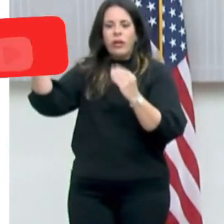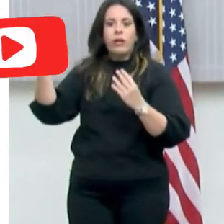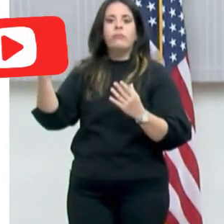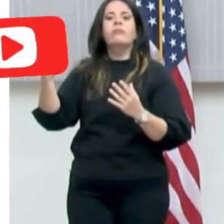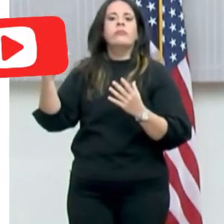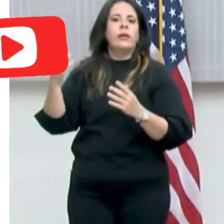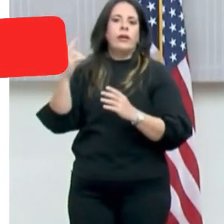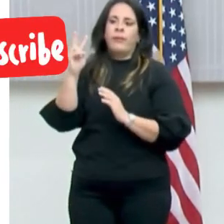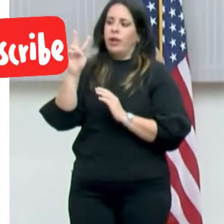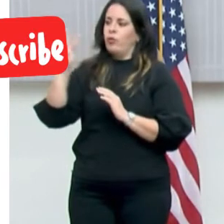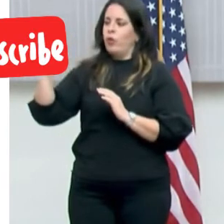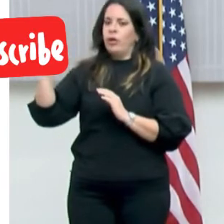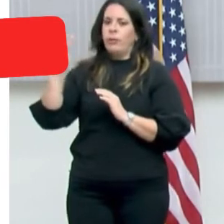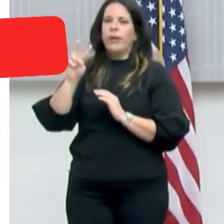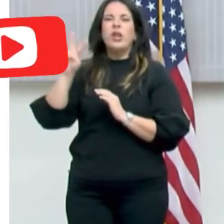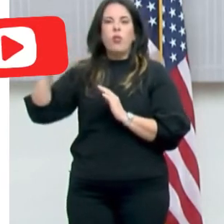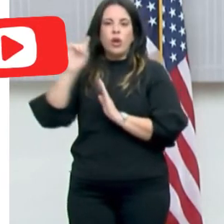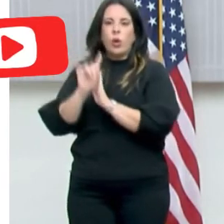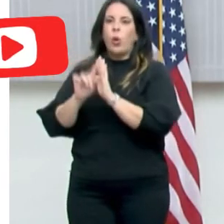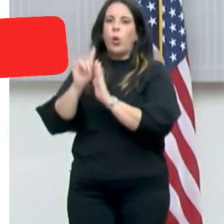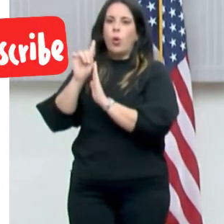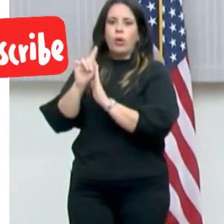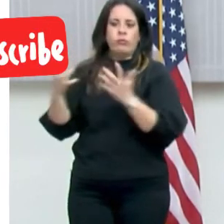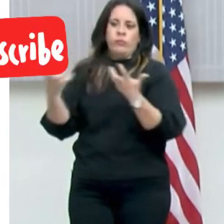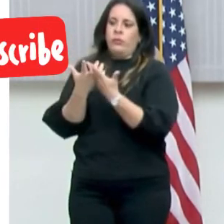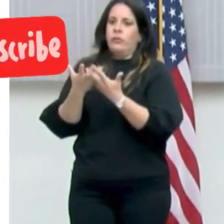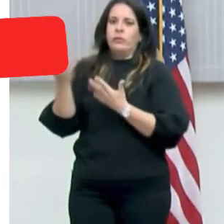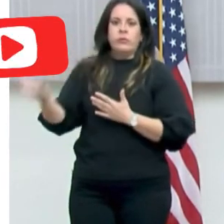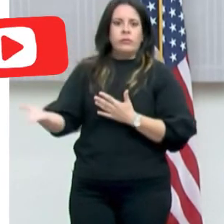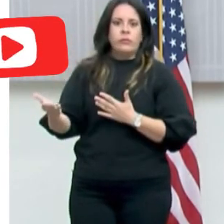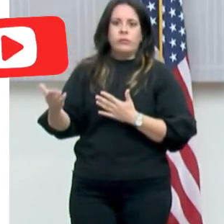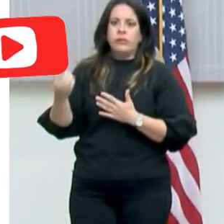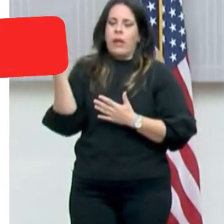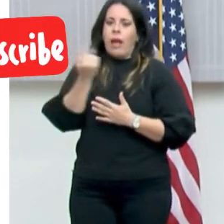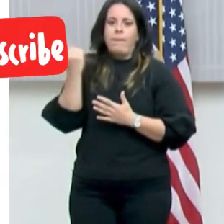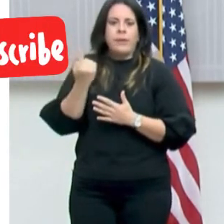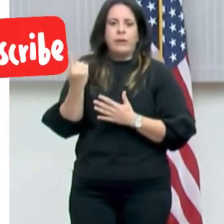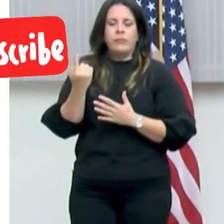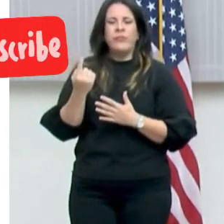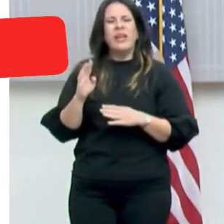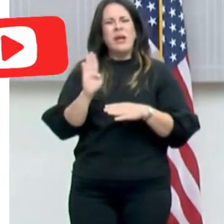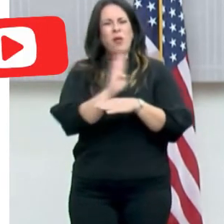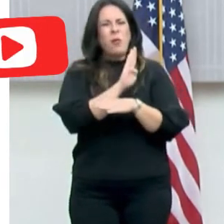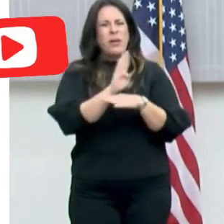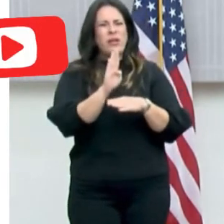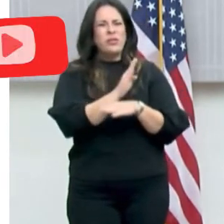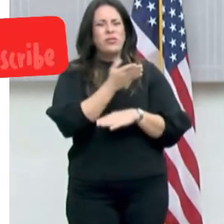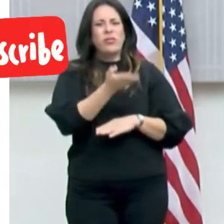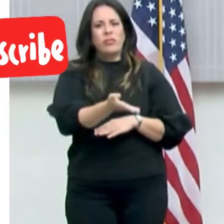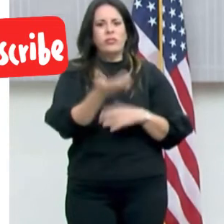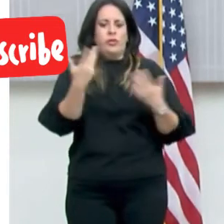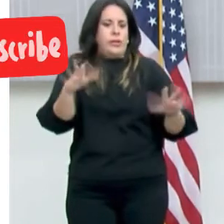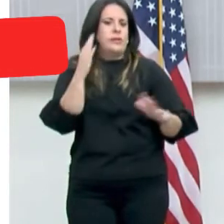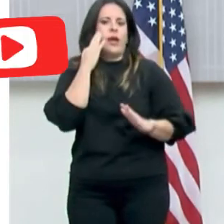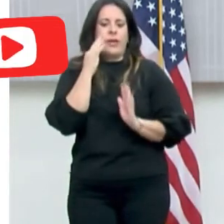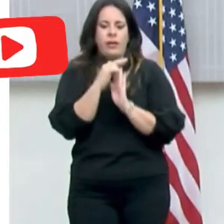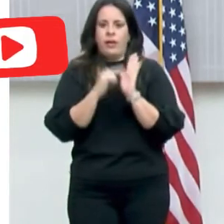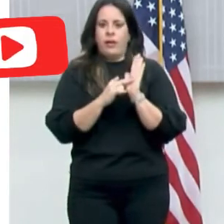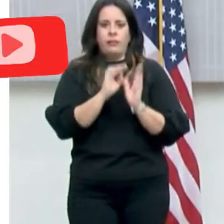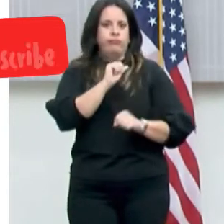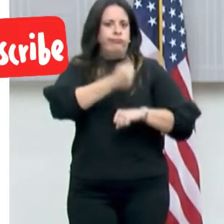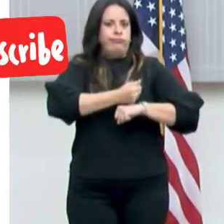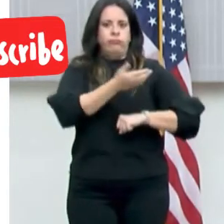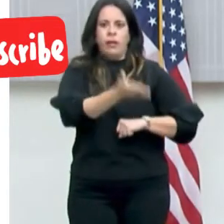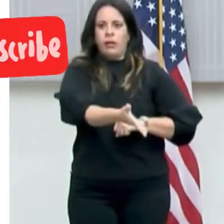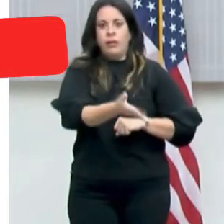aplica a las 24 horas del día. O que esa es una que aplica todo el tiempo. En los comercios, como saben, ya hay restricciones en Puerto Rico.